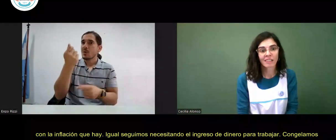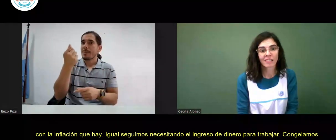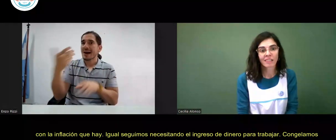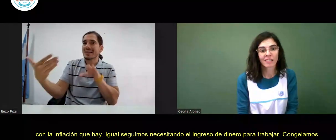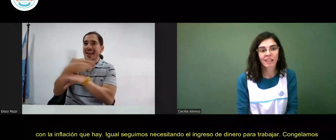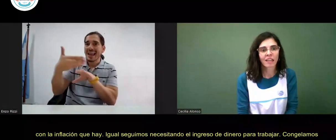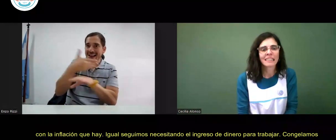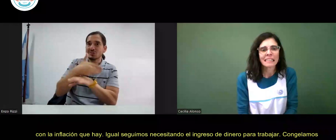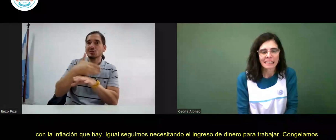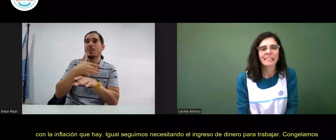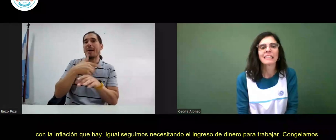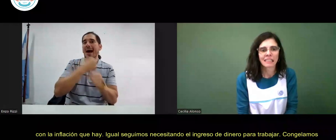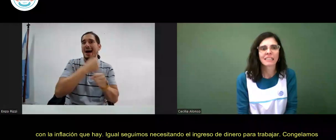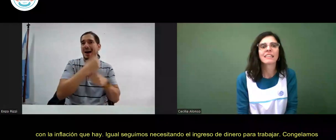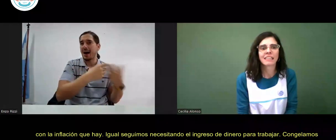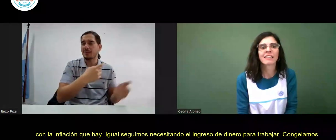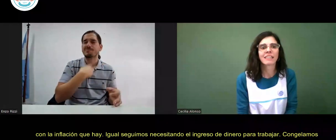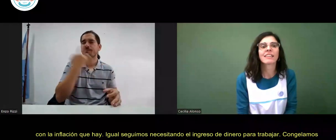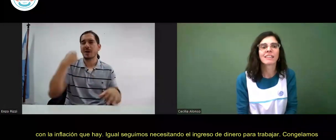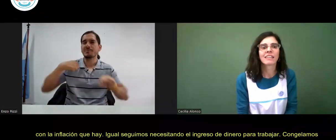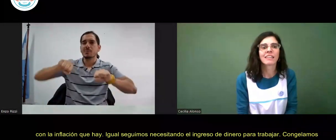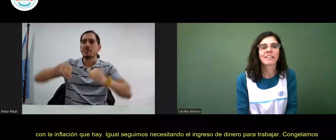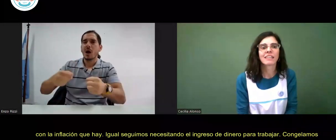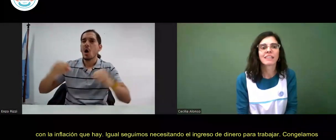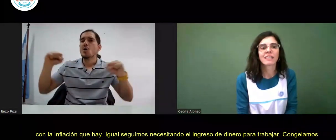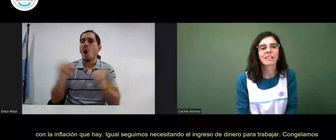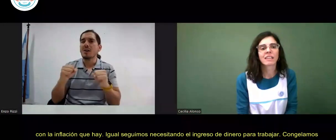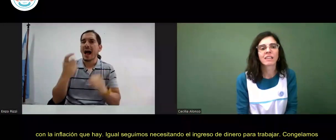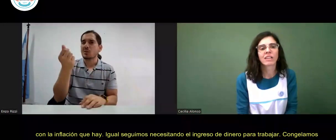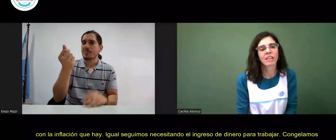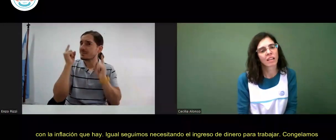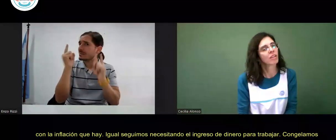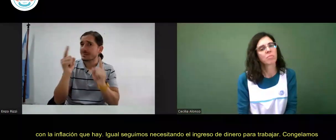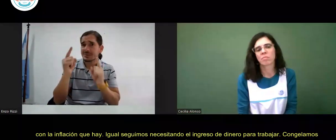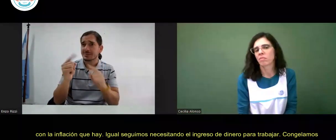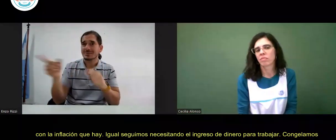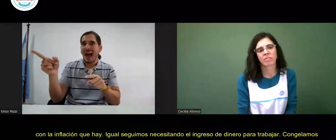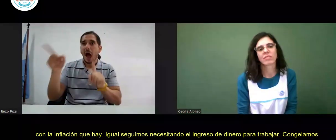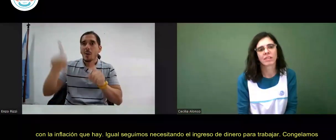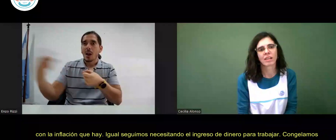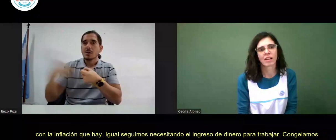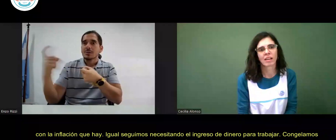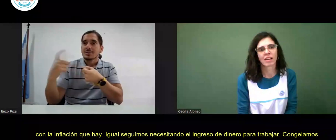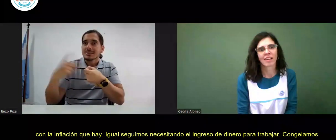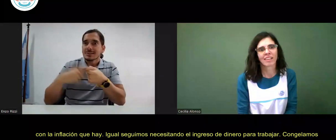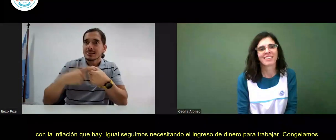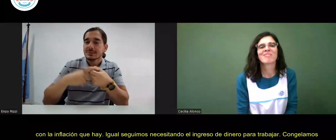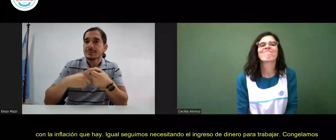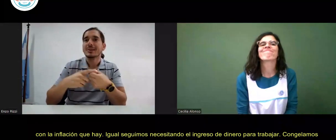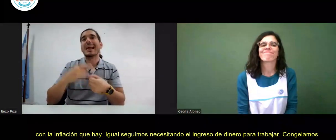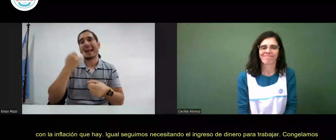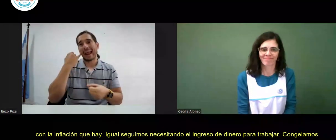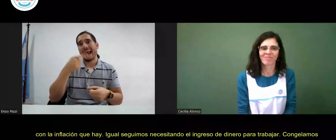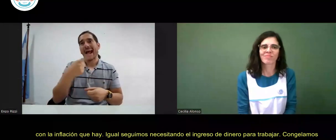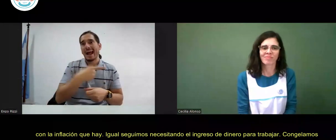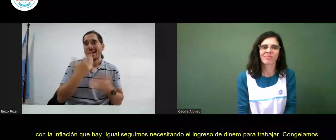Congelamos el precio para que haya más asociaciones afiliadas. asumimos el costo económico pero lo